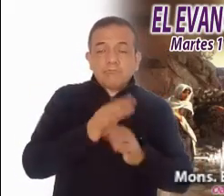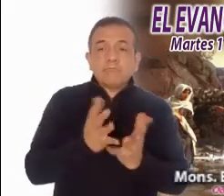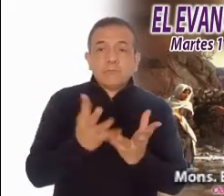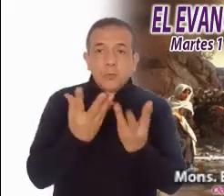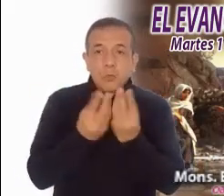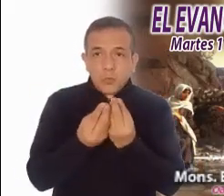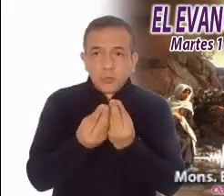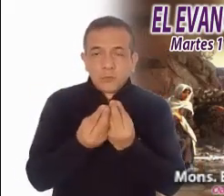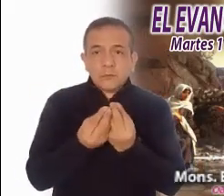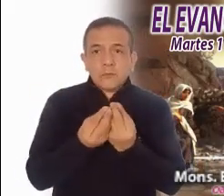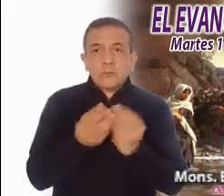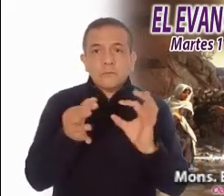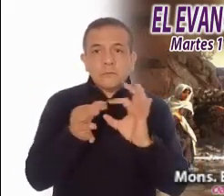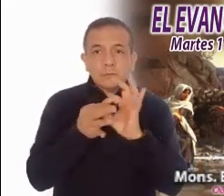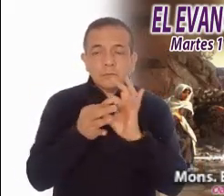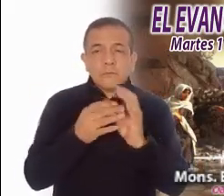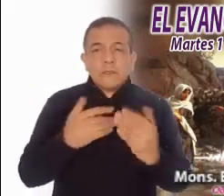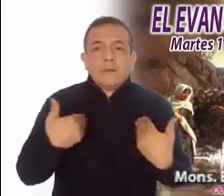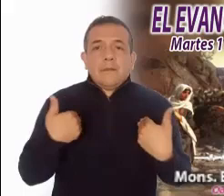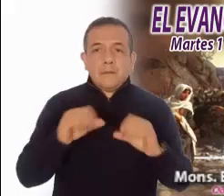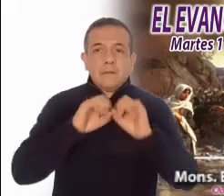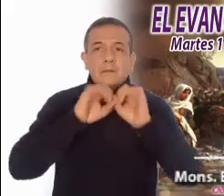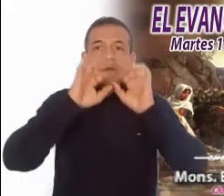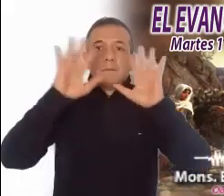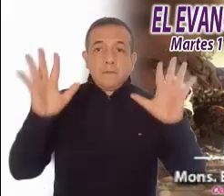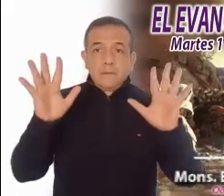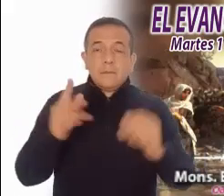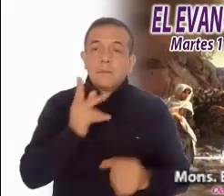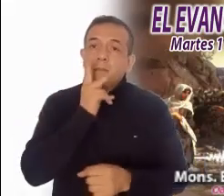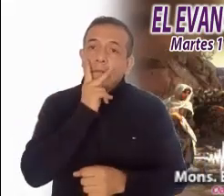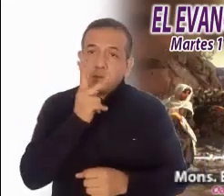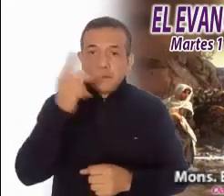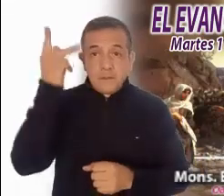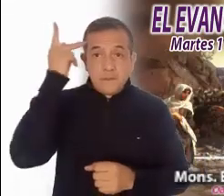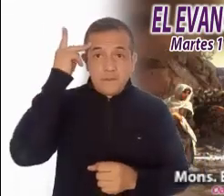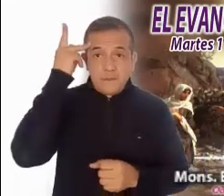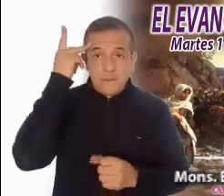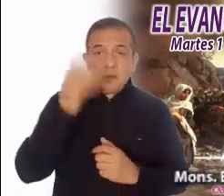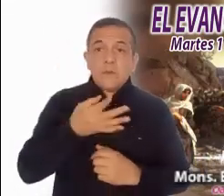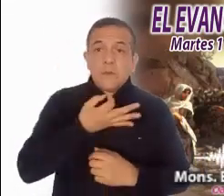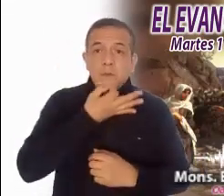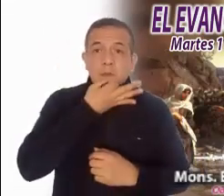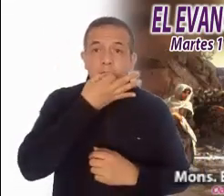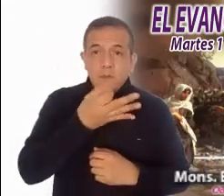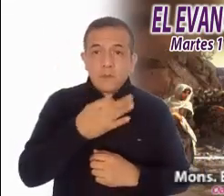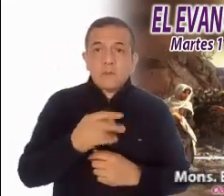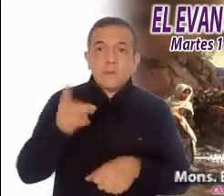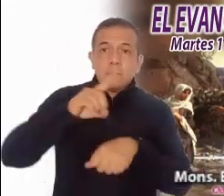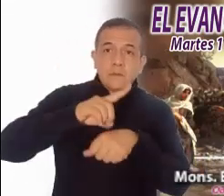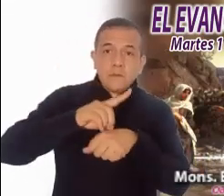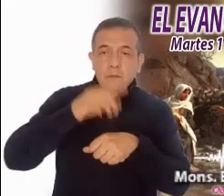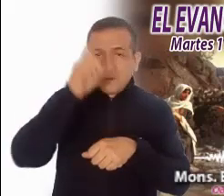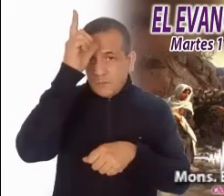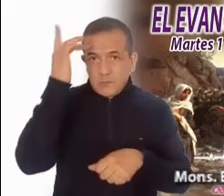las otras se complementan y esclarecen. Las palabras de Pedro proclaman en el día de Pentecostés,